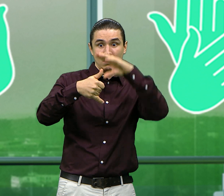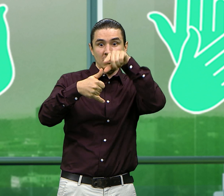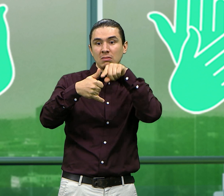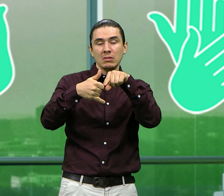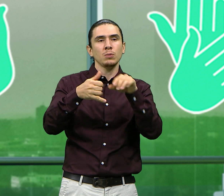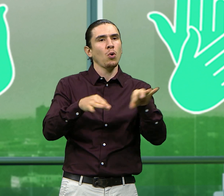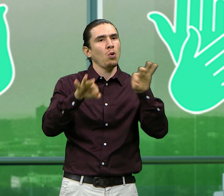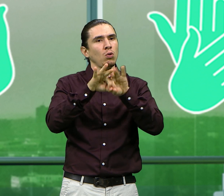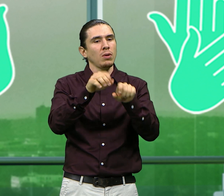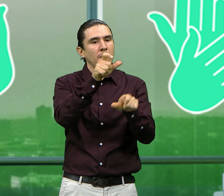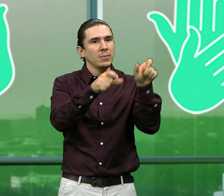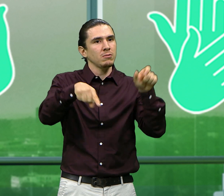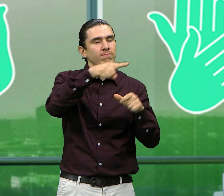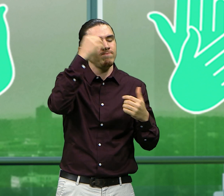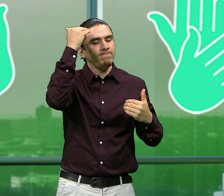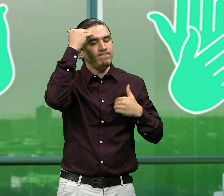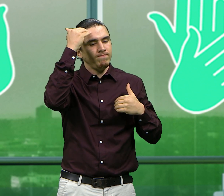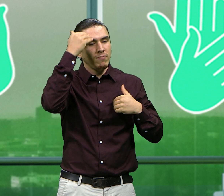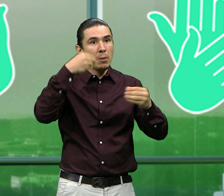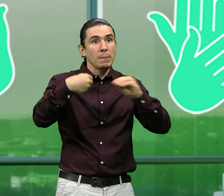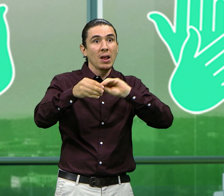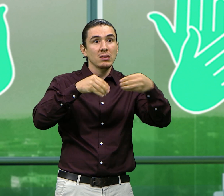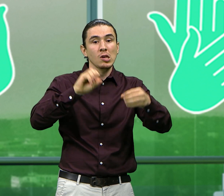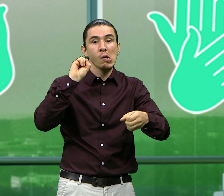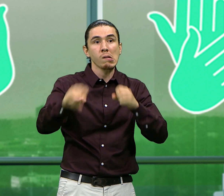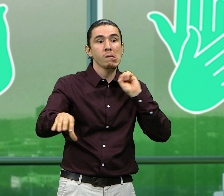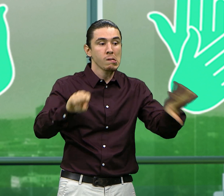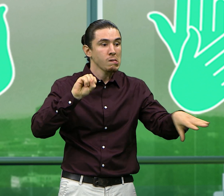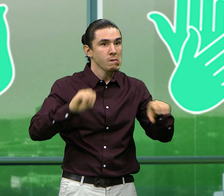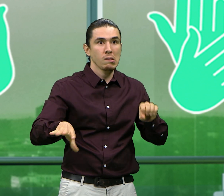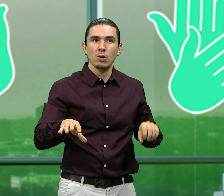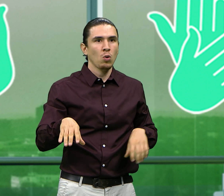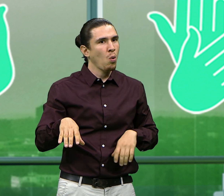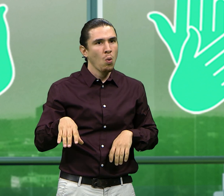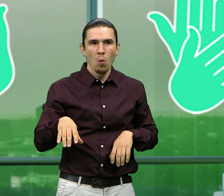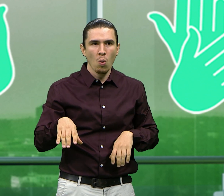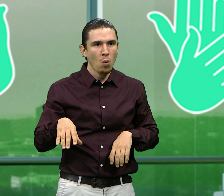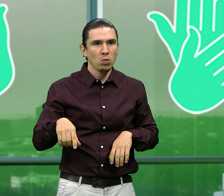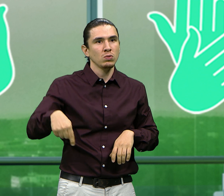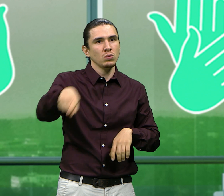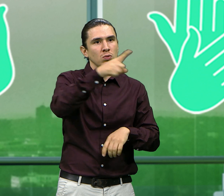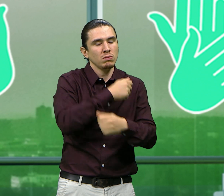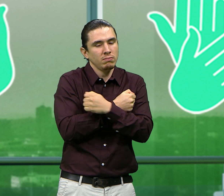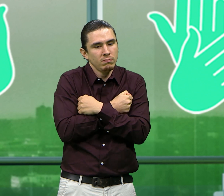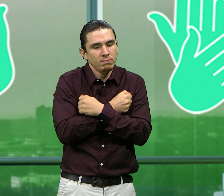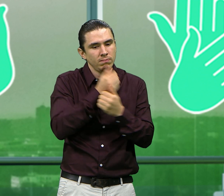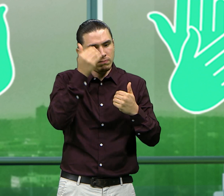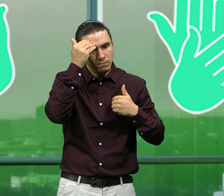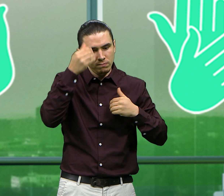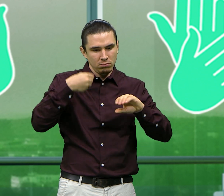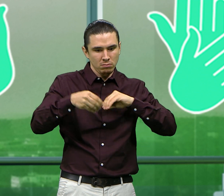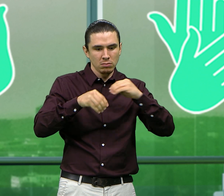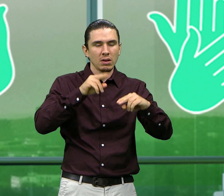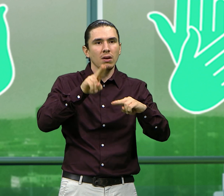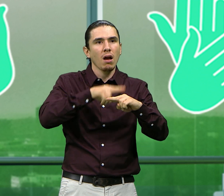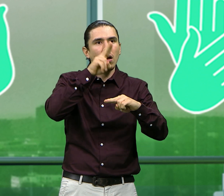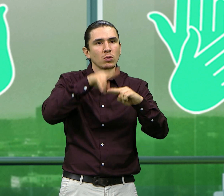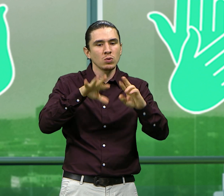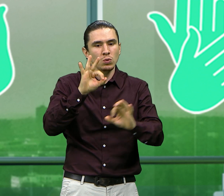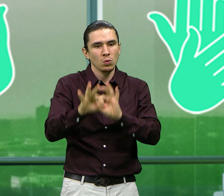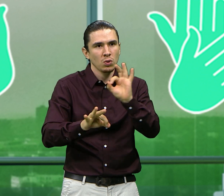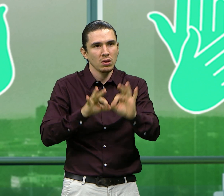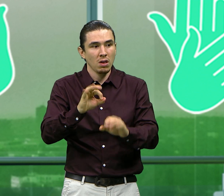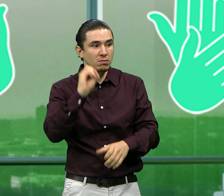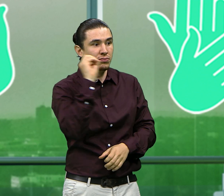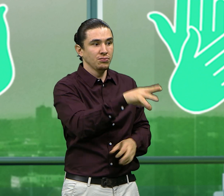Estans buscan generar conciencia en el reciclaje y en el manejo de los residuos plásticos. Debemos ser conscientes, amar y